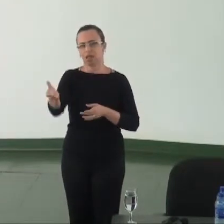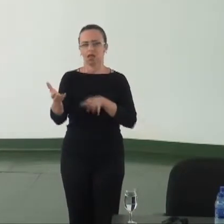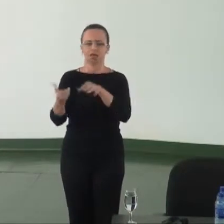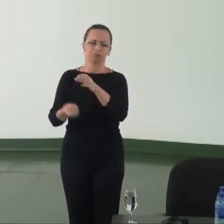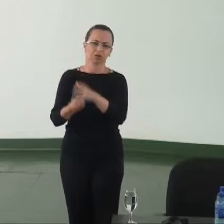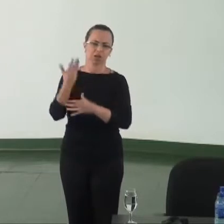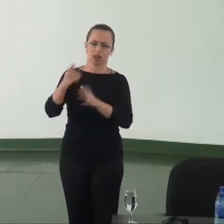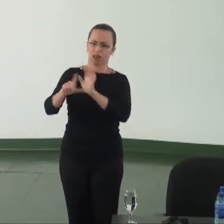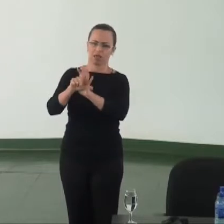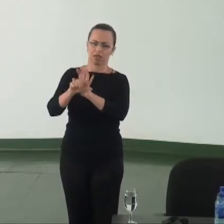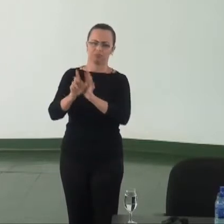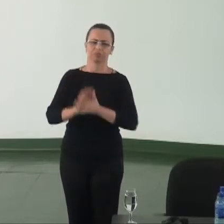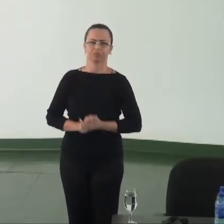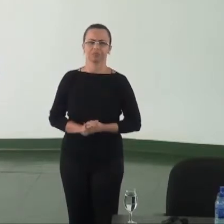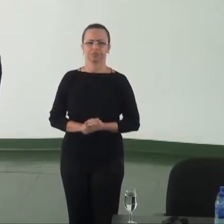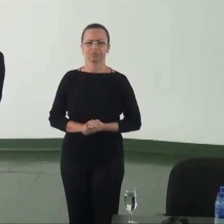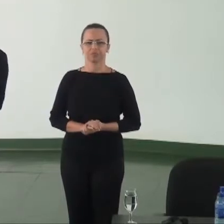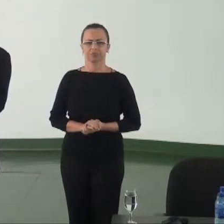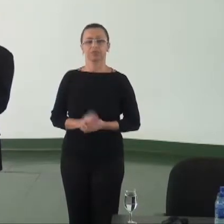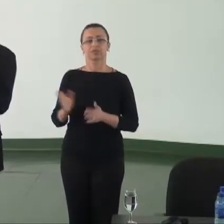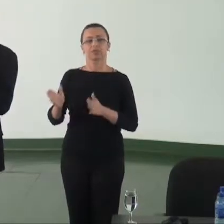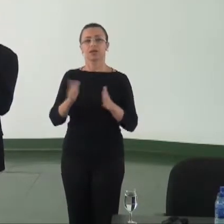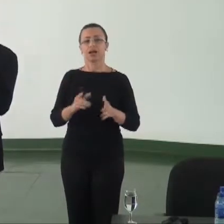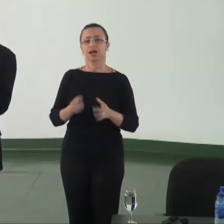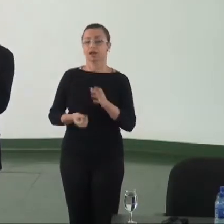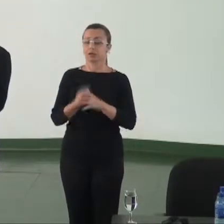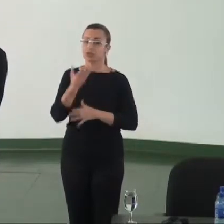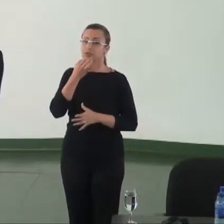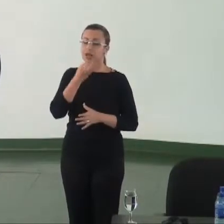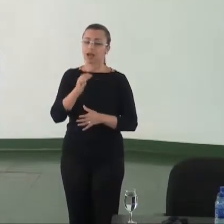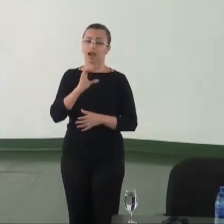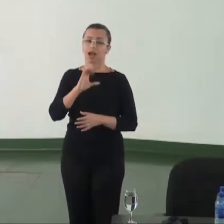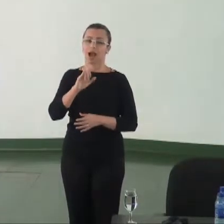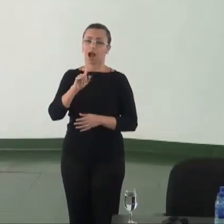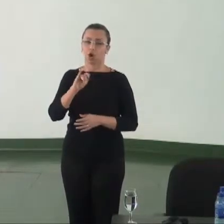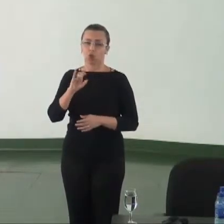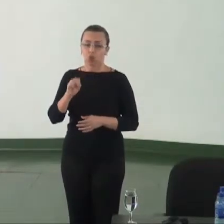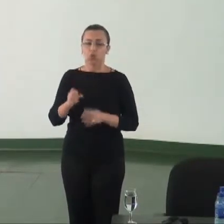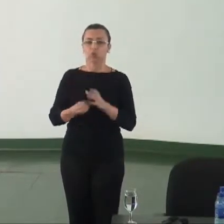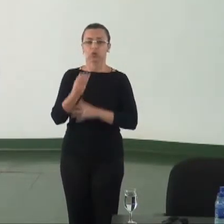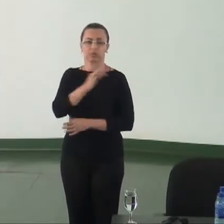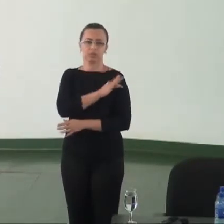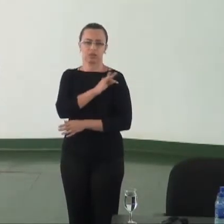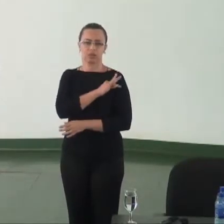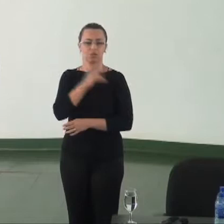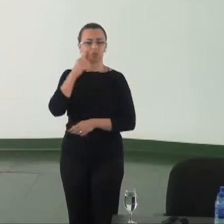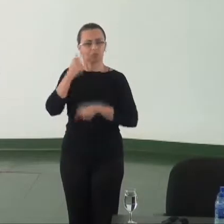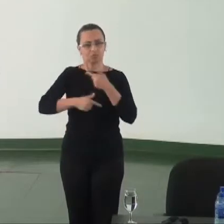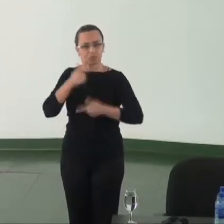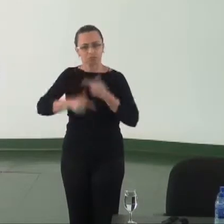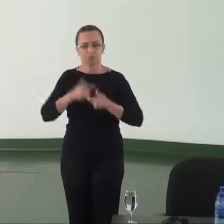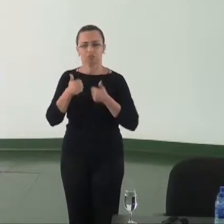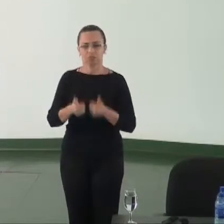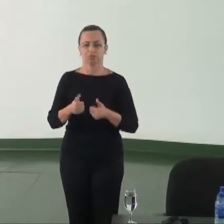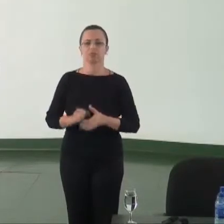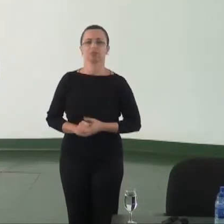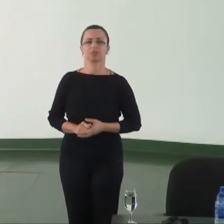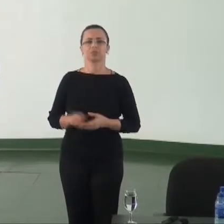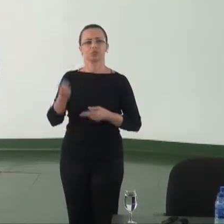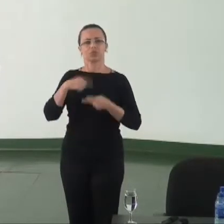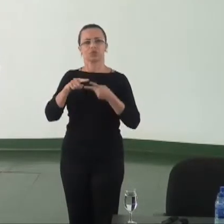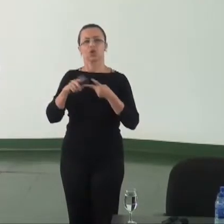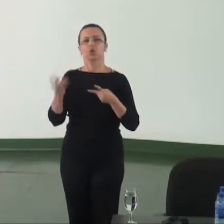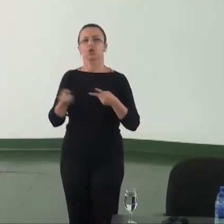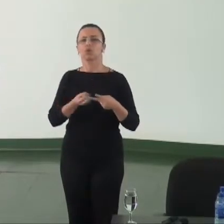sugere-se a criação de cargos técnicos suficiente para a boa atuação ministerial o item 2 quais valores